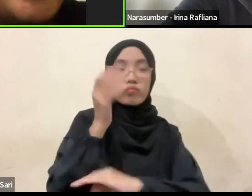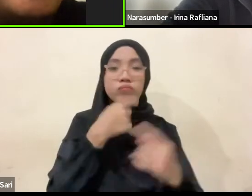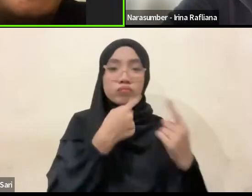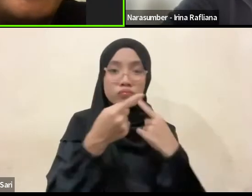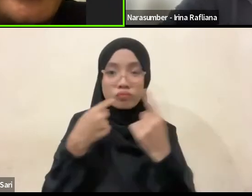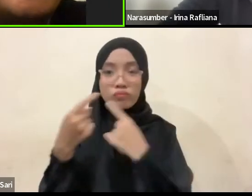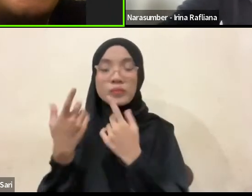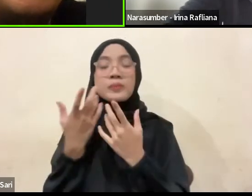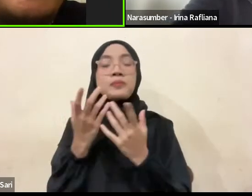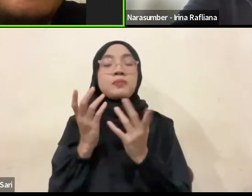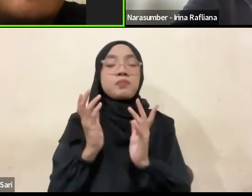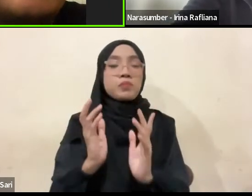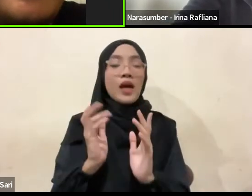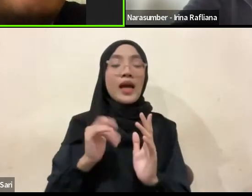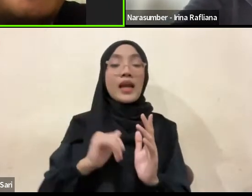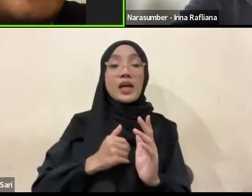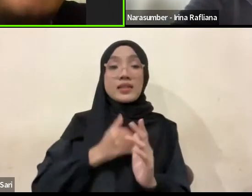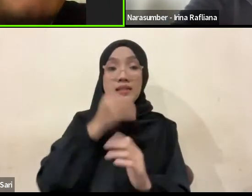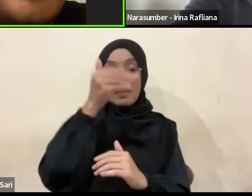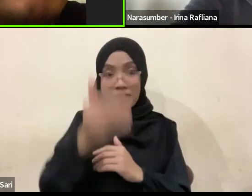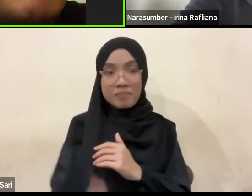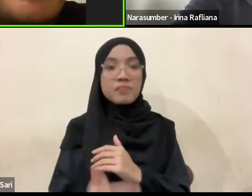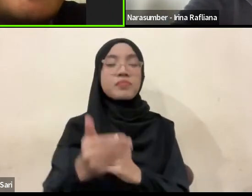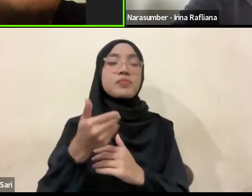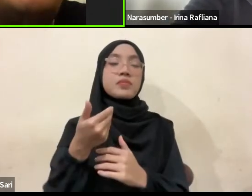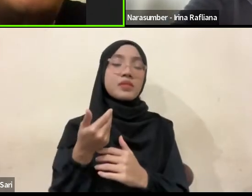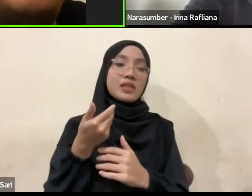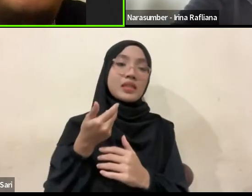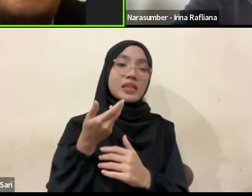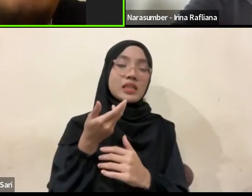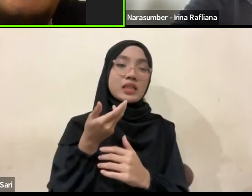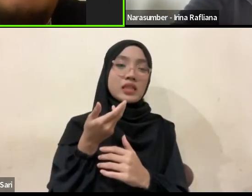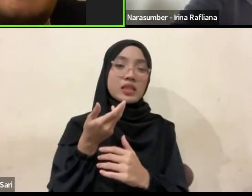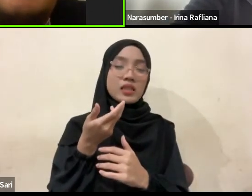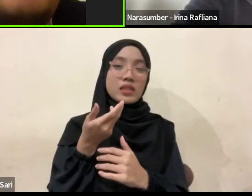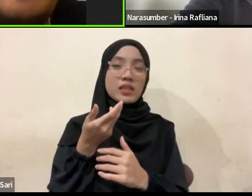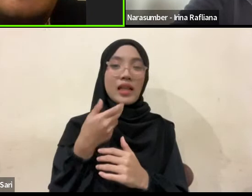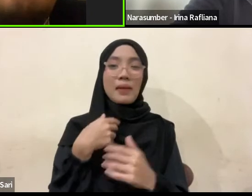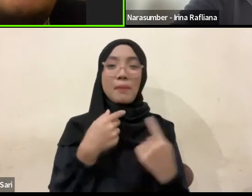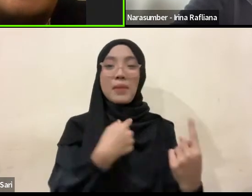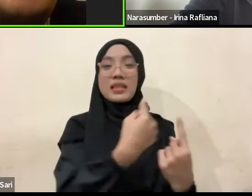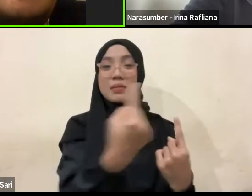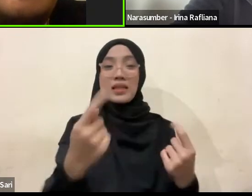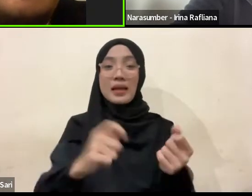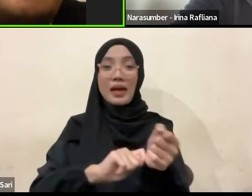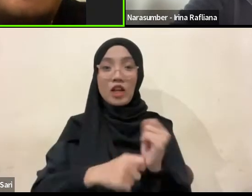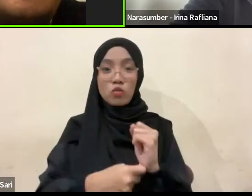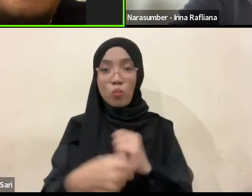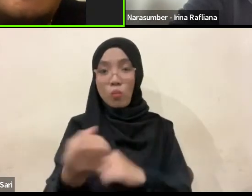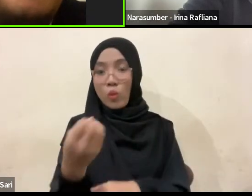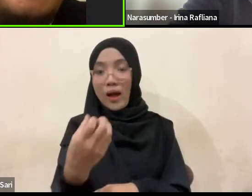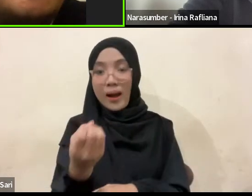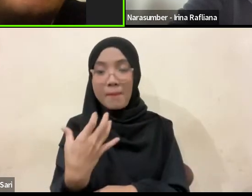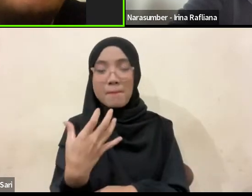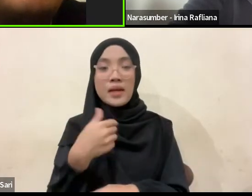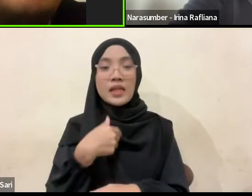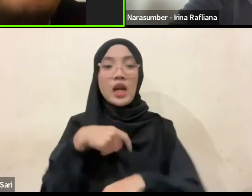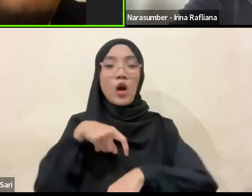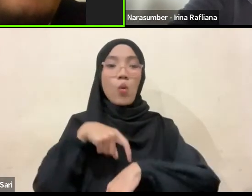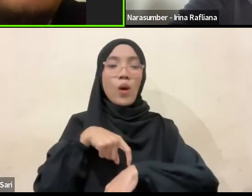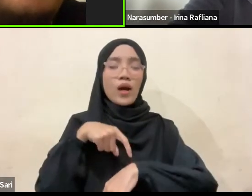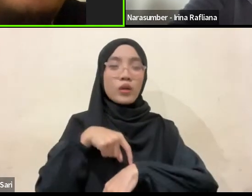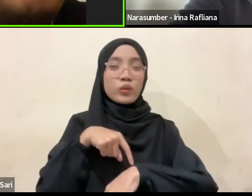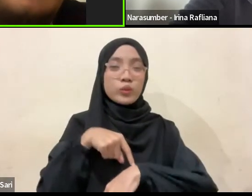Kemudian nanti setelah selesai Ibu Irina menyampaikan paparan, dari masing-masing penanggap akan kita berikan